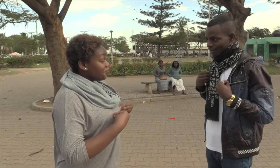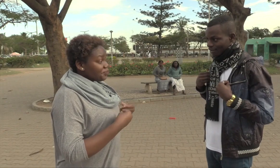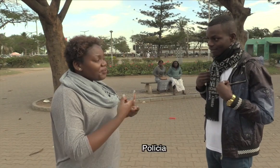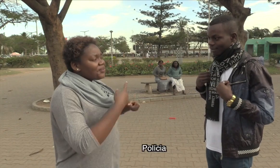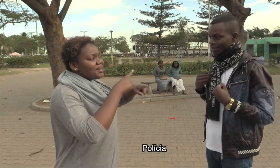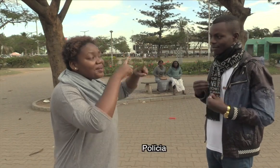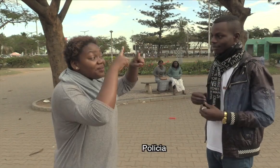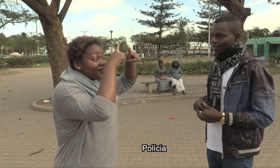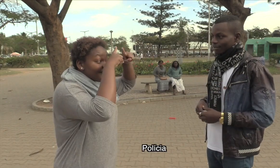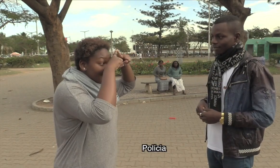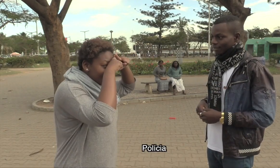Polícia